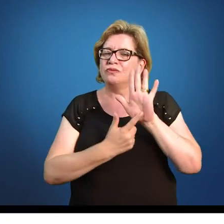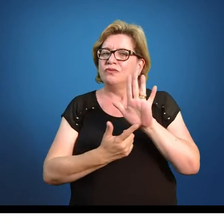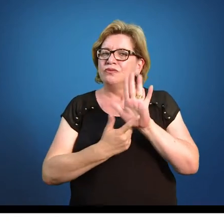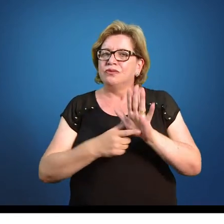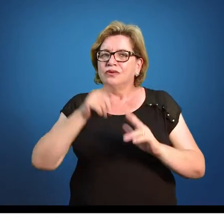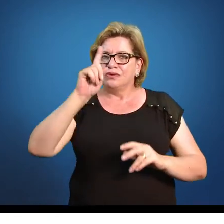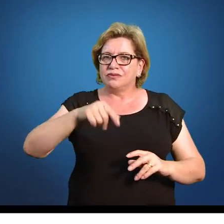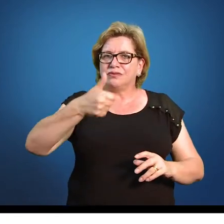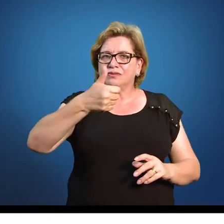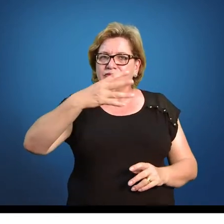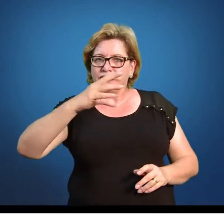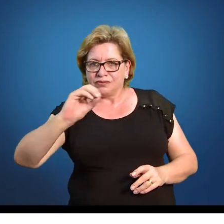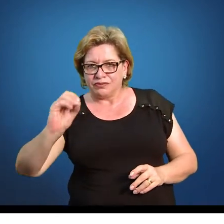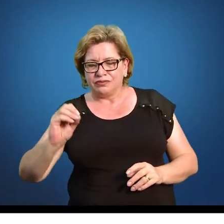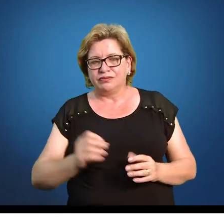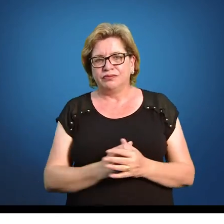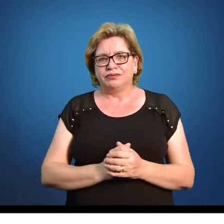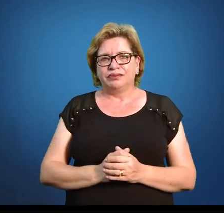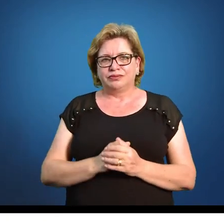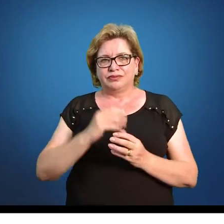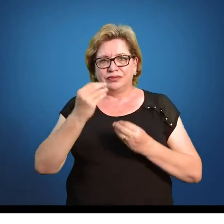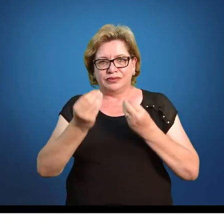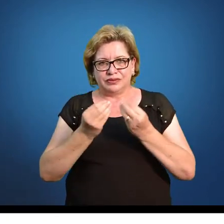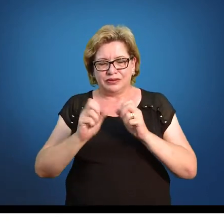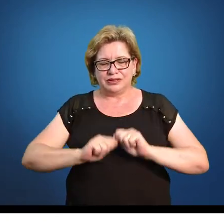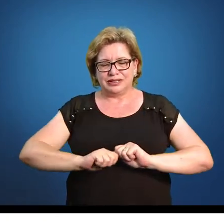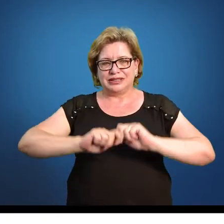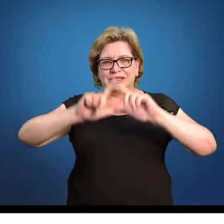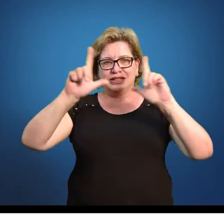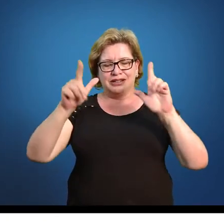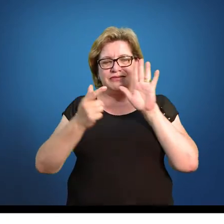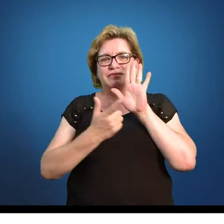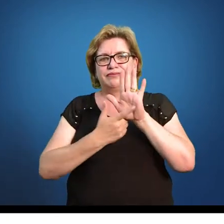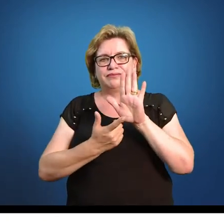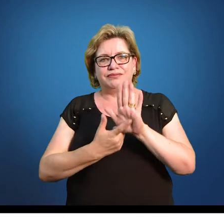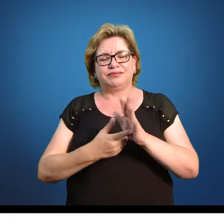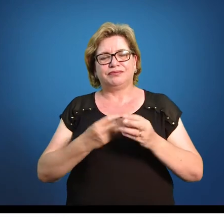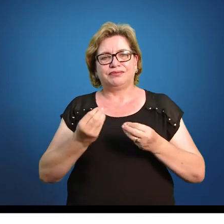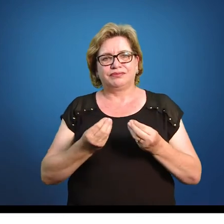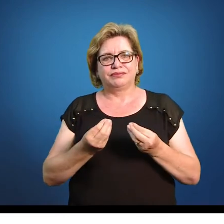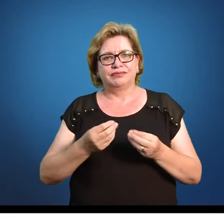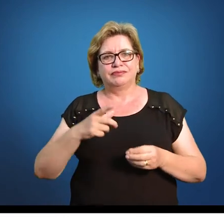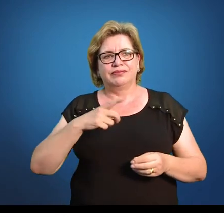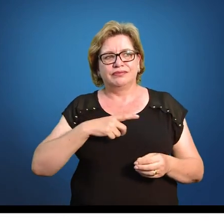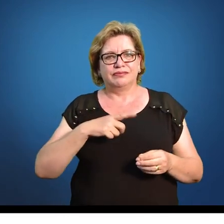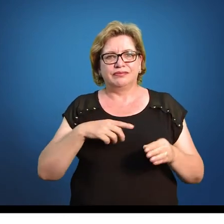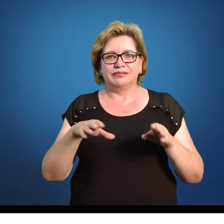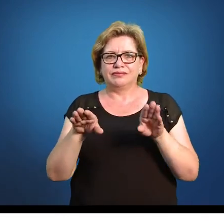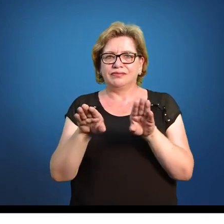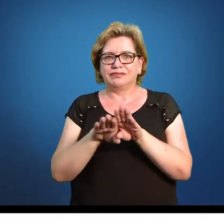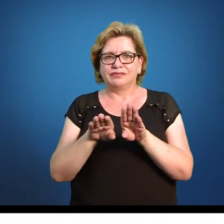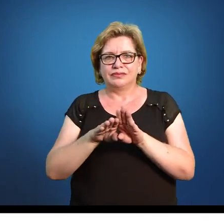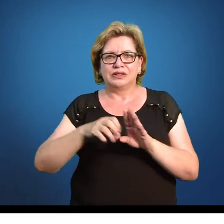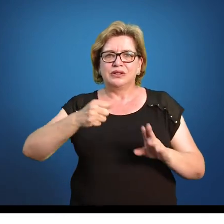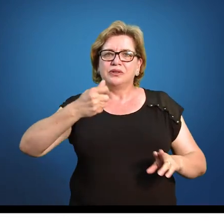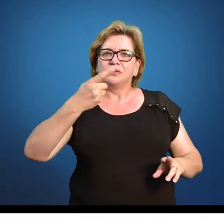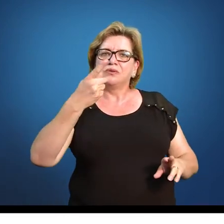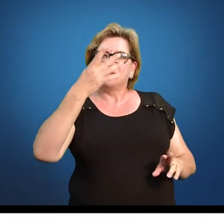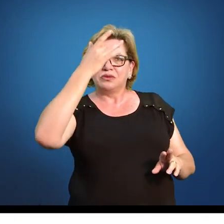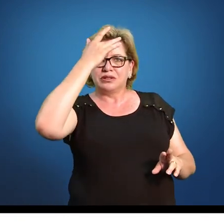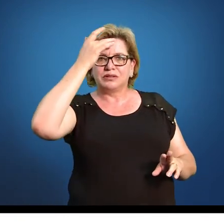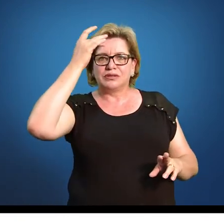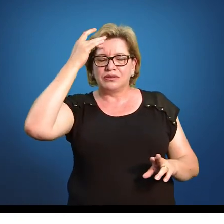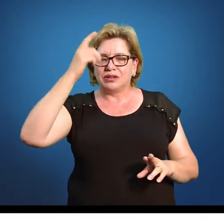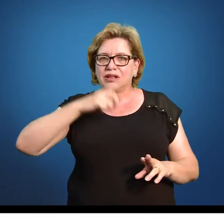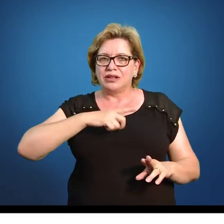100%. Então, aqui já ficou um pouquinho mais claro para nós. Nós temos lá a quantidade de pessoas que não